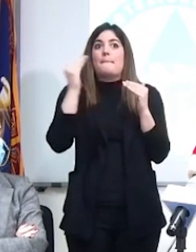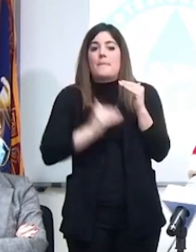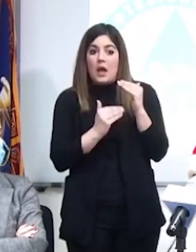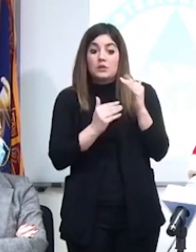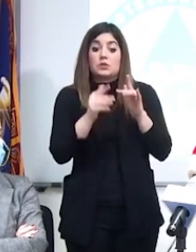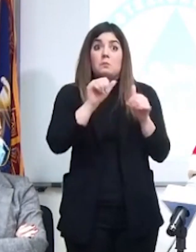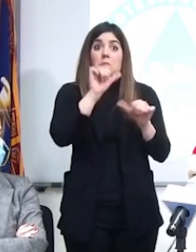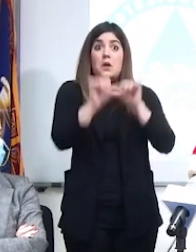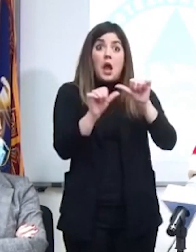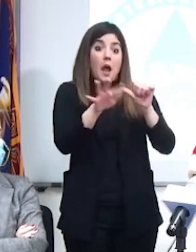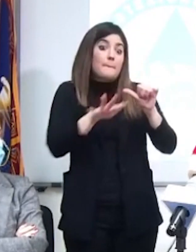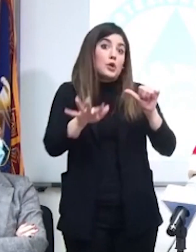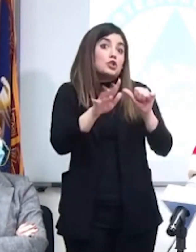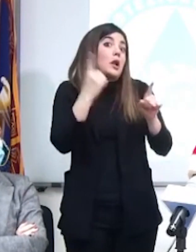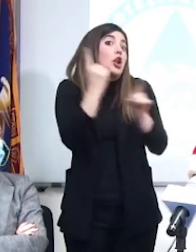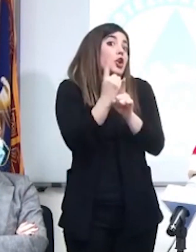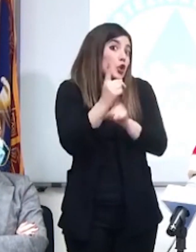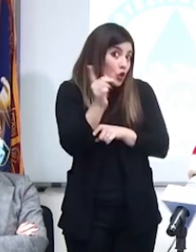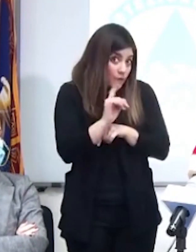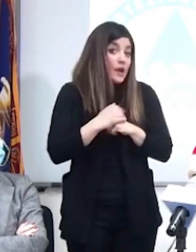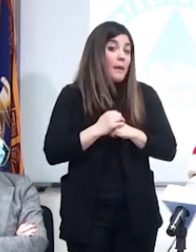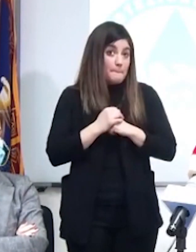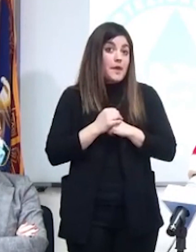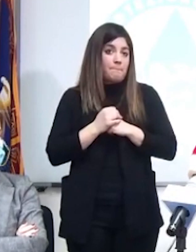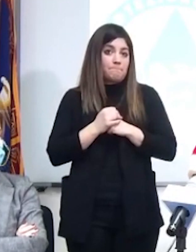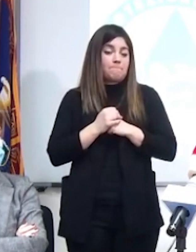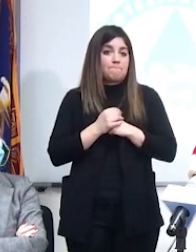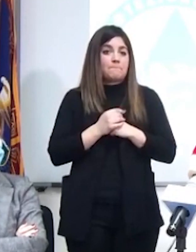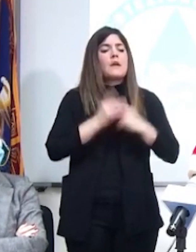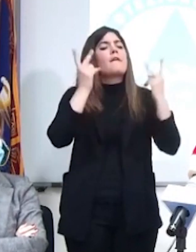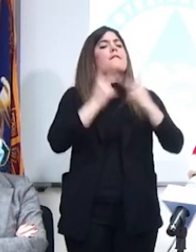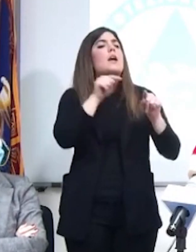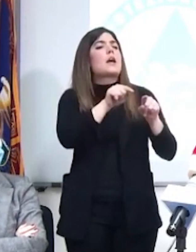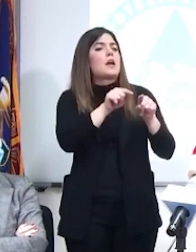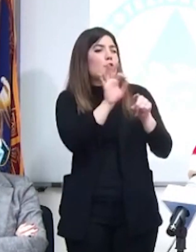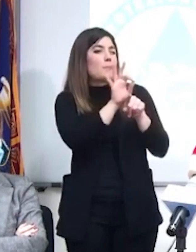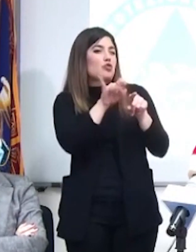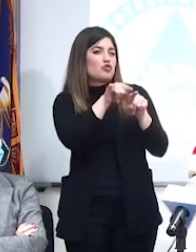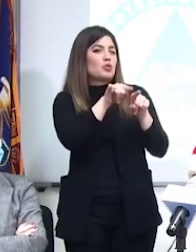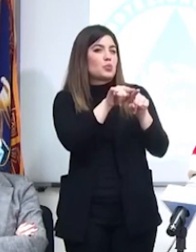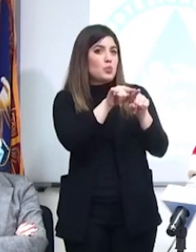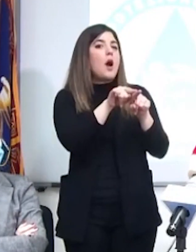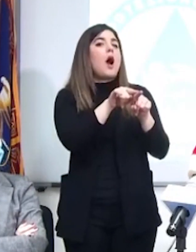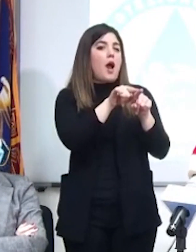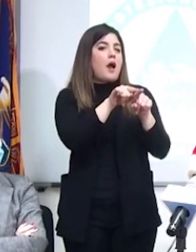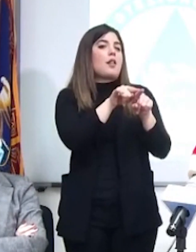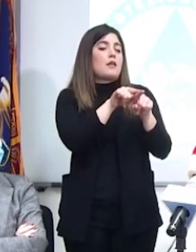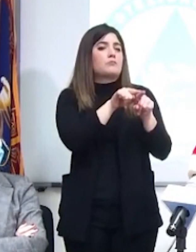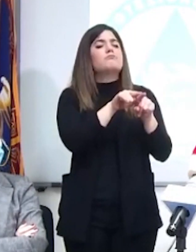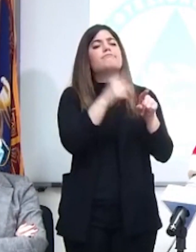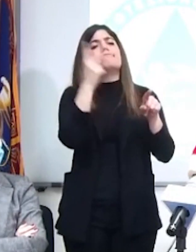cambiamento di zona. Ma soprattutto rafforzato rispetto alla zona